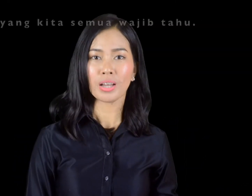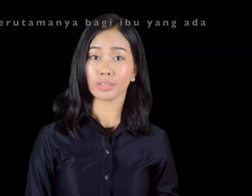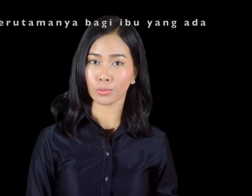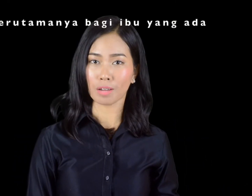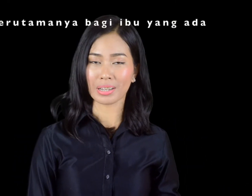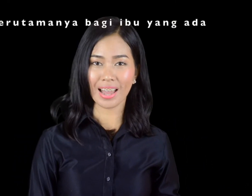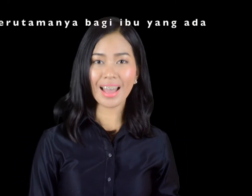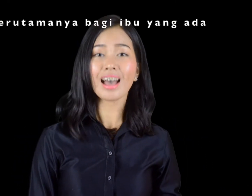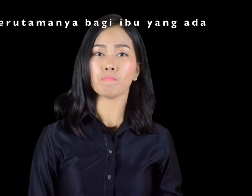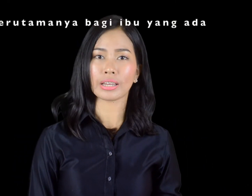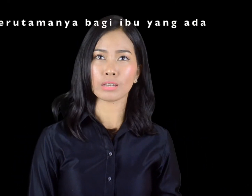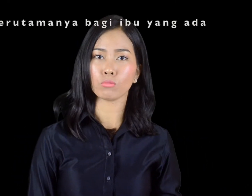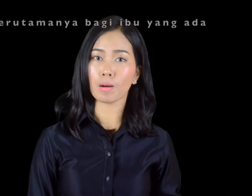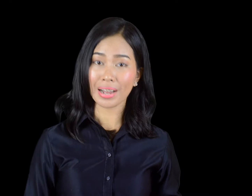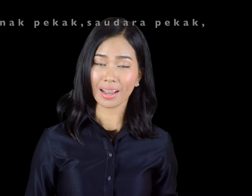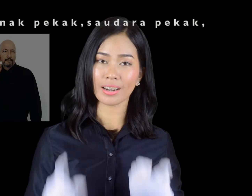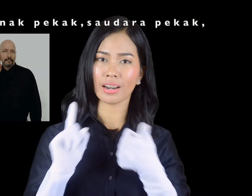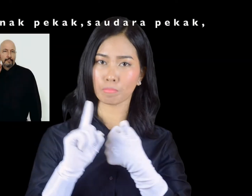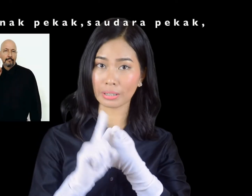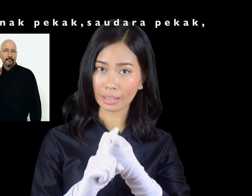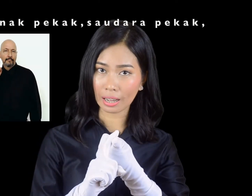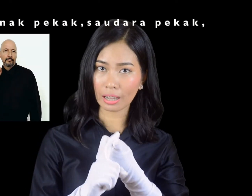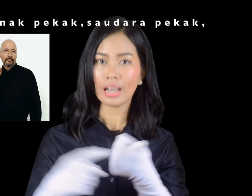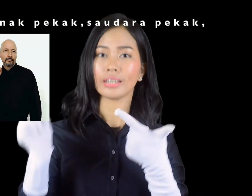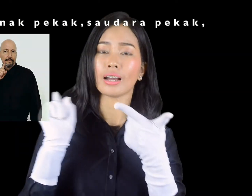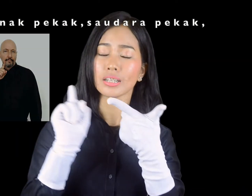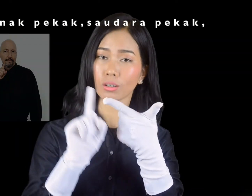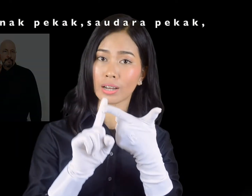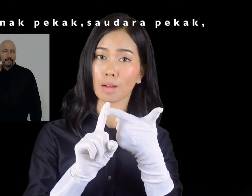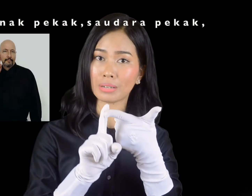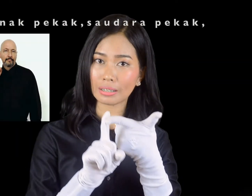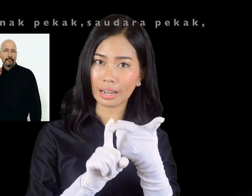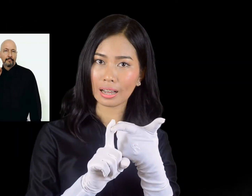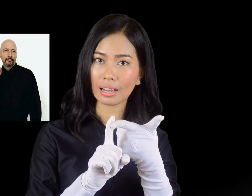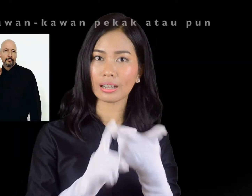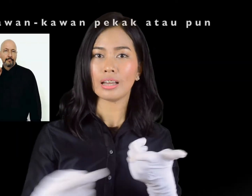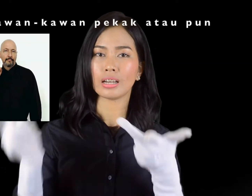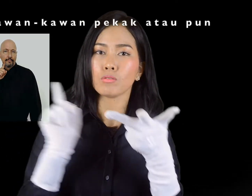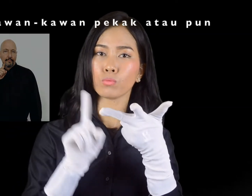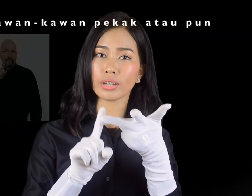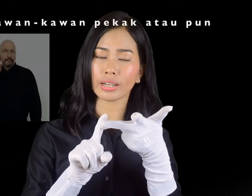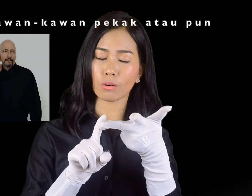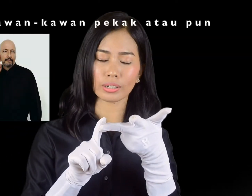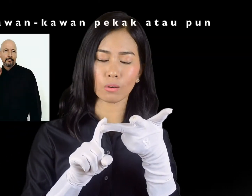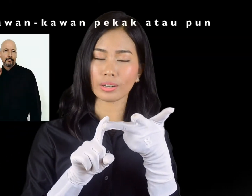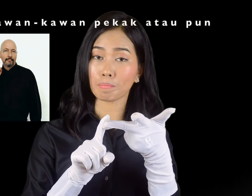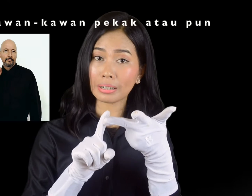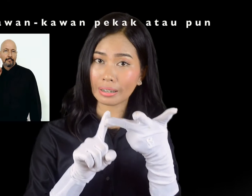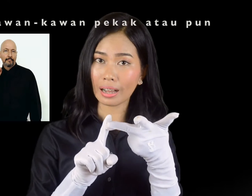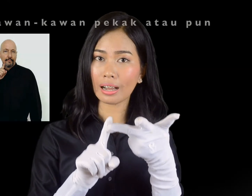Terutamanya bagi ibu bapak yang ada anak pekak, yang ada saudara pekak, yang mempunyai kawan-kawan yang pekak,